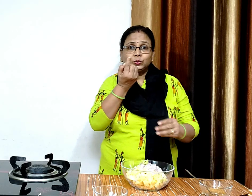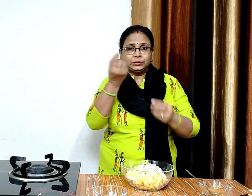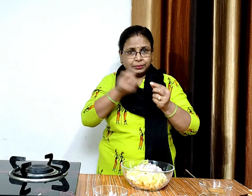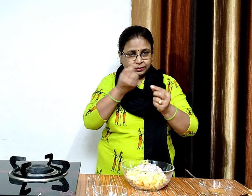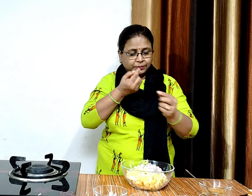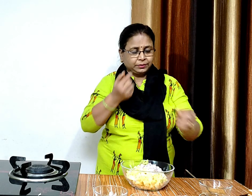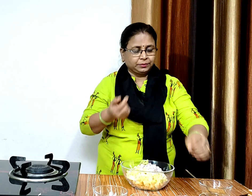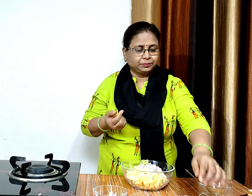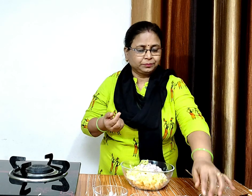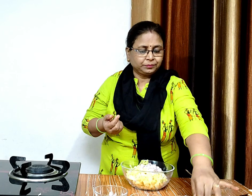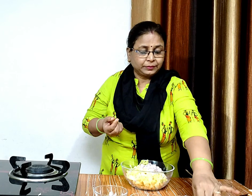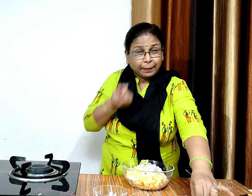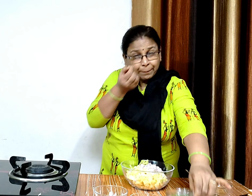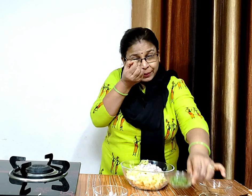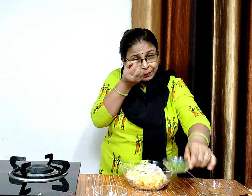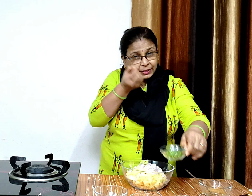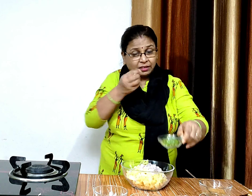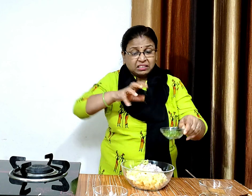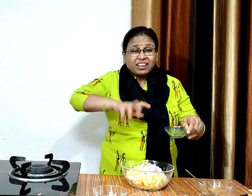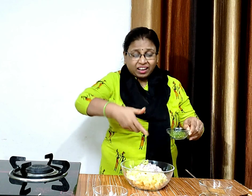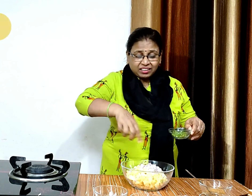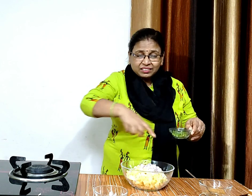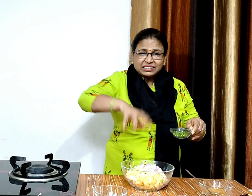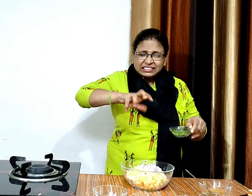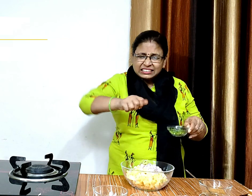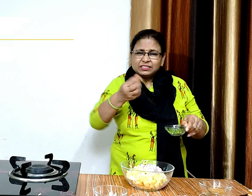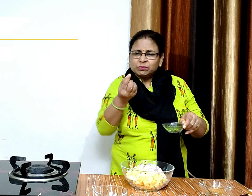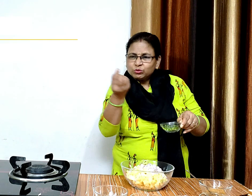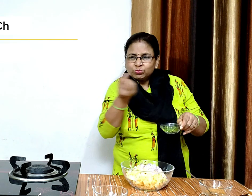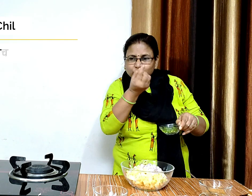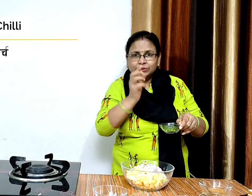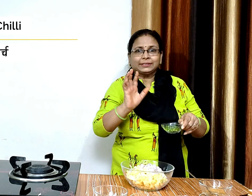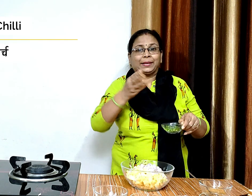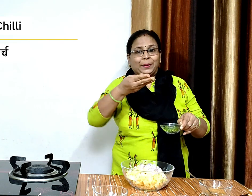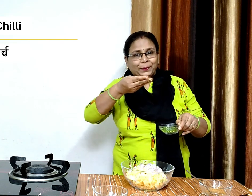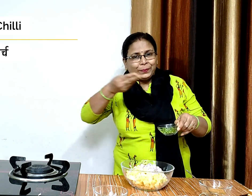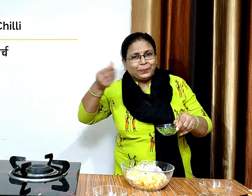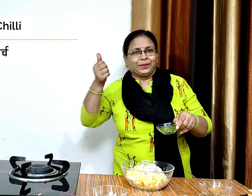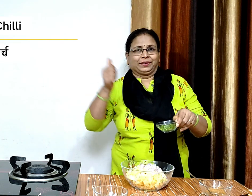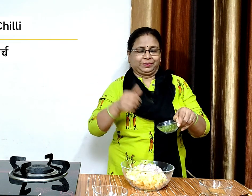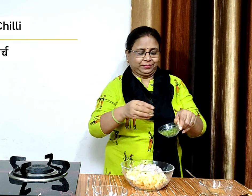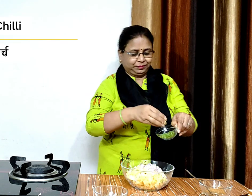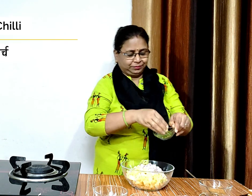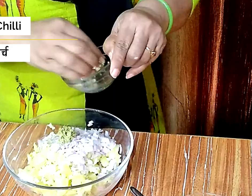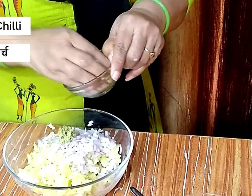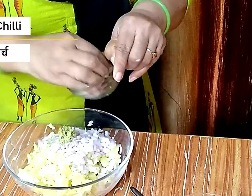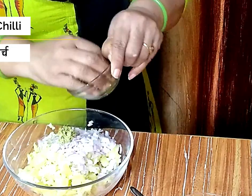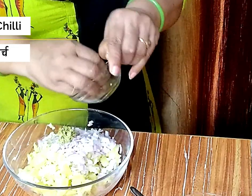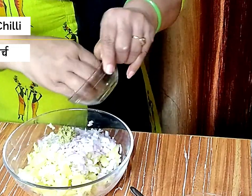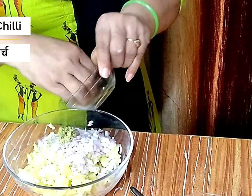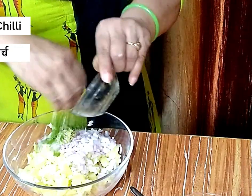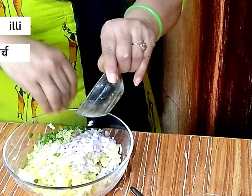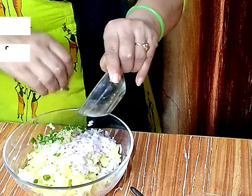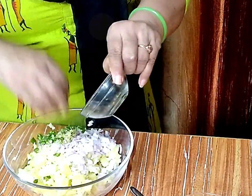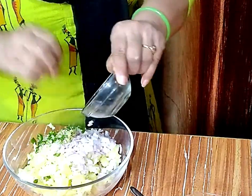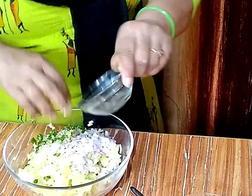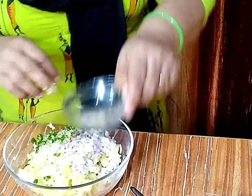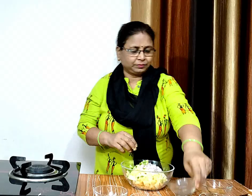दो बारी कटी हुई हरी मिर्च हम सारे चीजेस पर बारी खी डालेंगे जिससे अच्छे से मिल जाए और मुलाते हुए इसमें कोई प्रॉब्लम ना हो